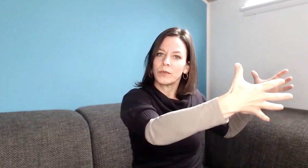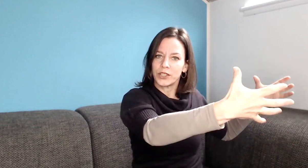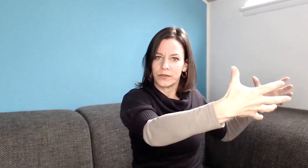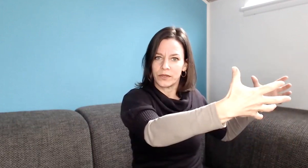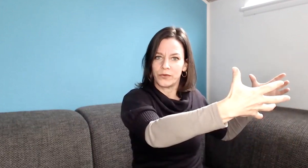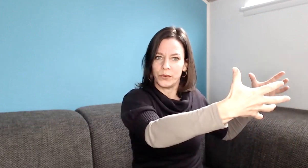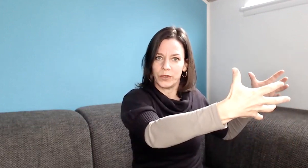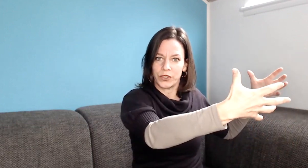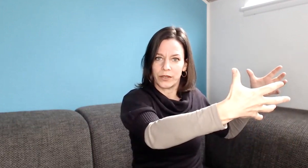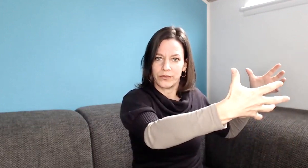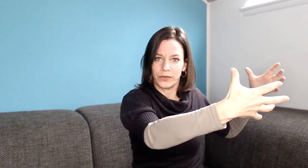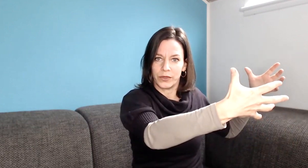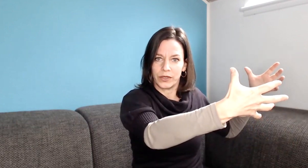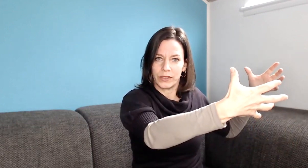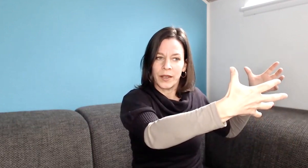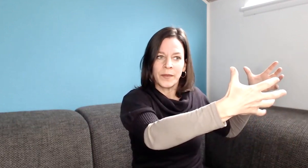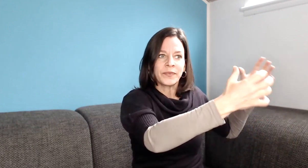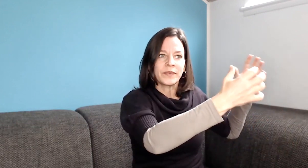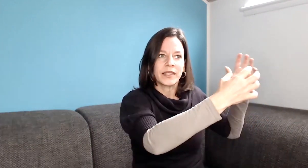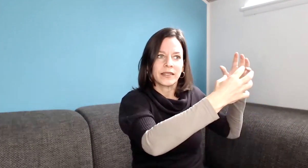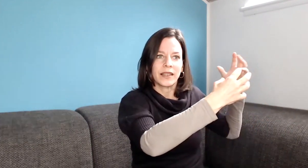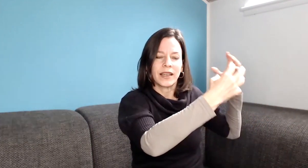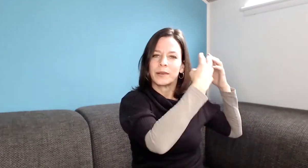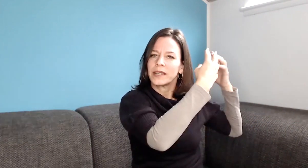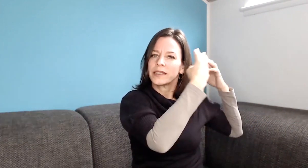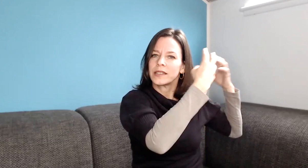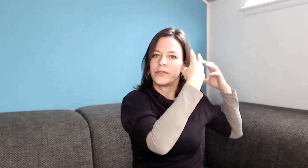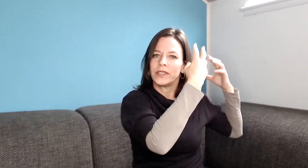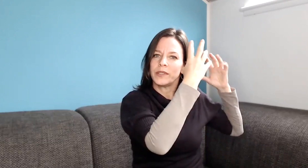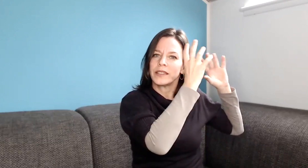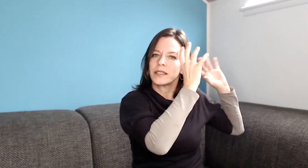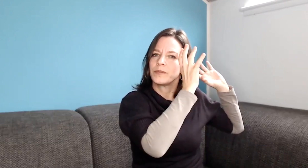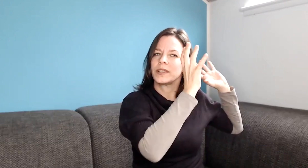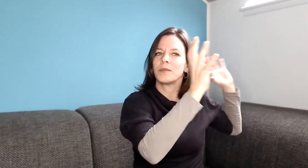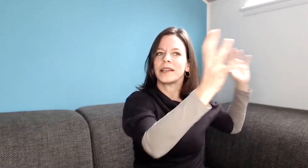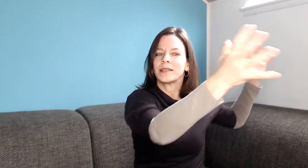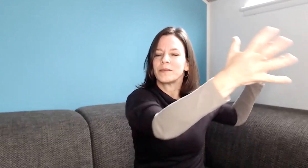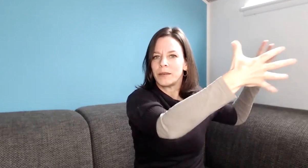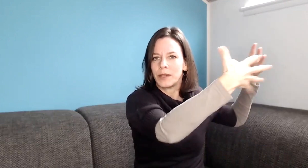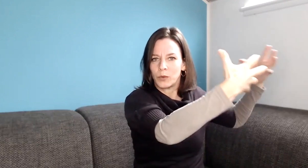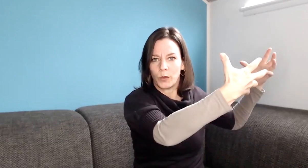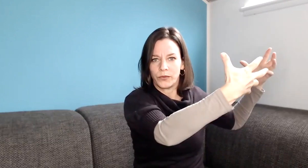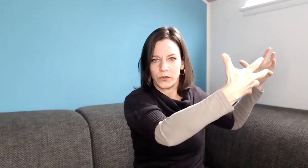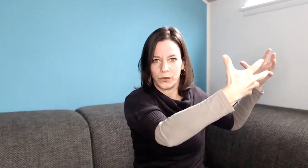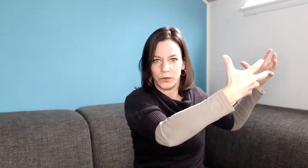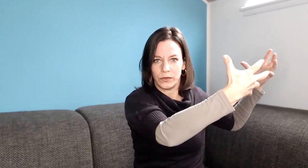Gemeinschaftsgefühl geschaffen wird. Das hat aber ganz, ganz viel mit diesem gemeinsamen Thema im Kopf zu tun.